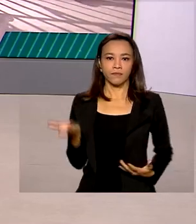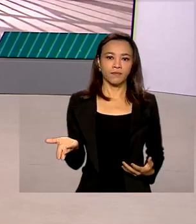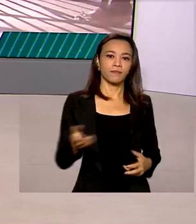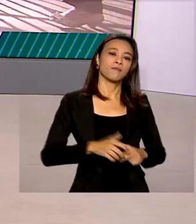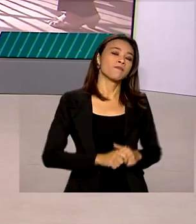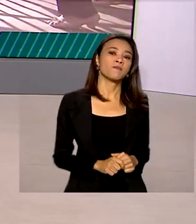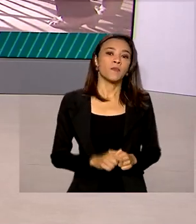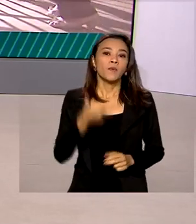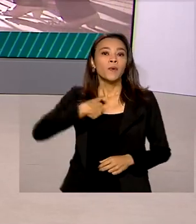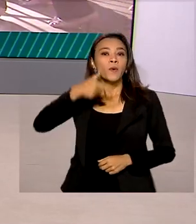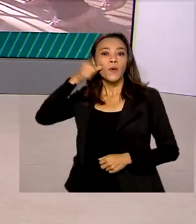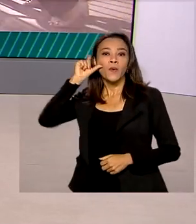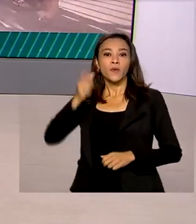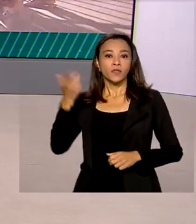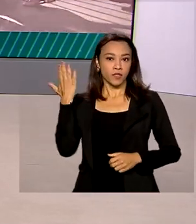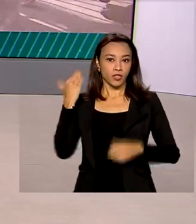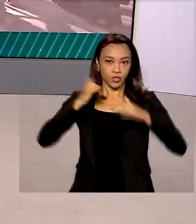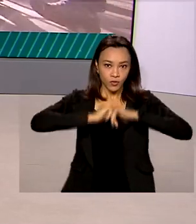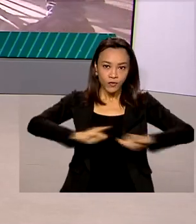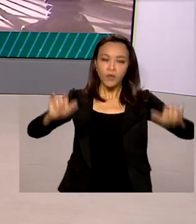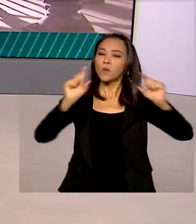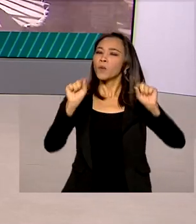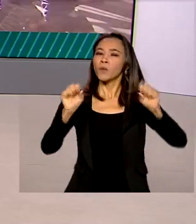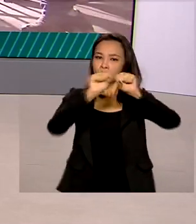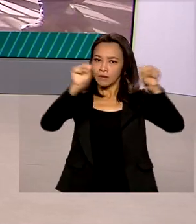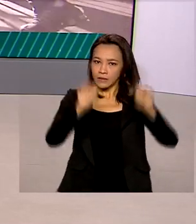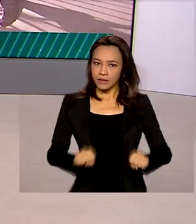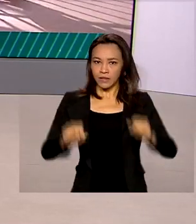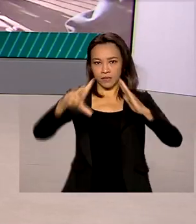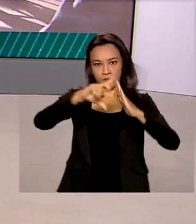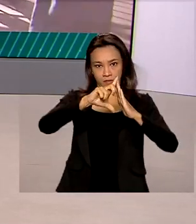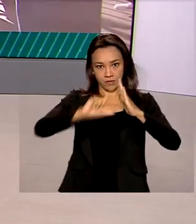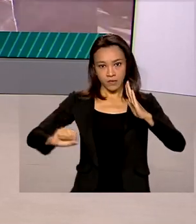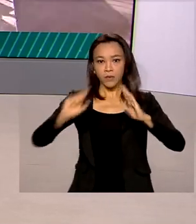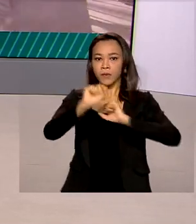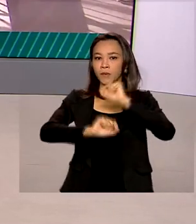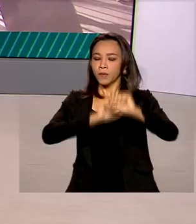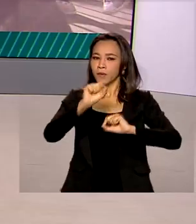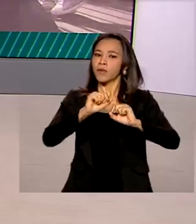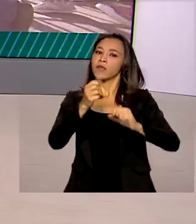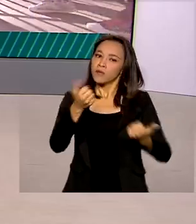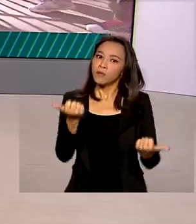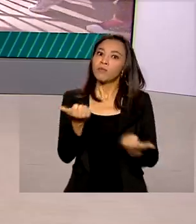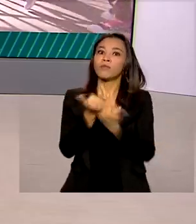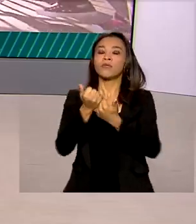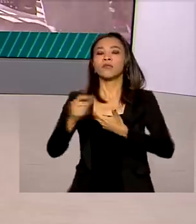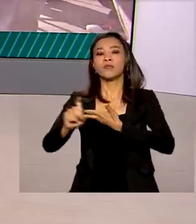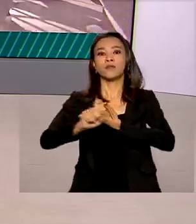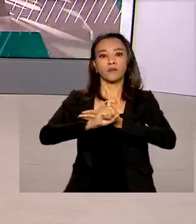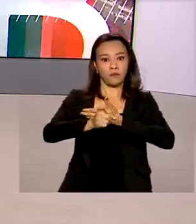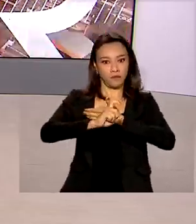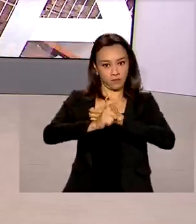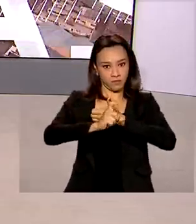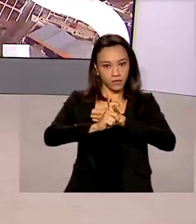Foi lançado ontem no Palácio do Planalto o Sistema de Integridade Pública do Poder Executivo Federal, mais uma ferramenta do governo